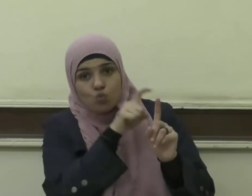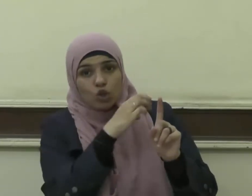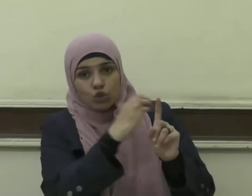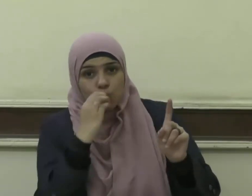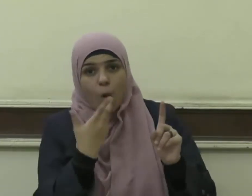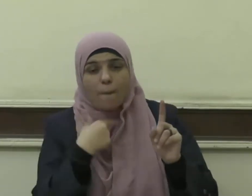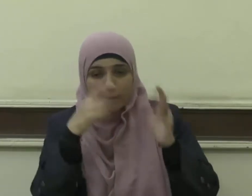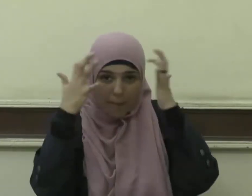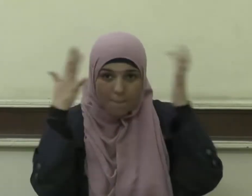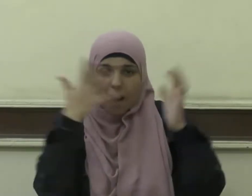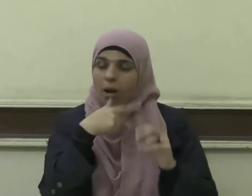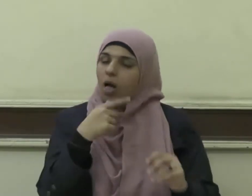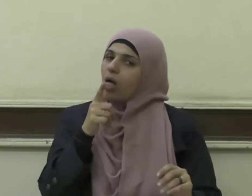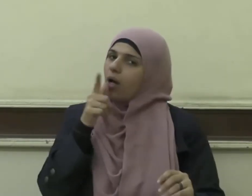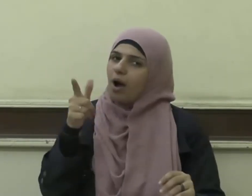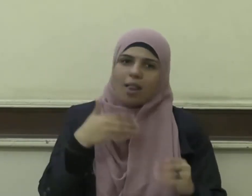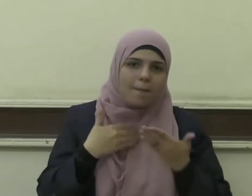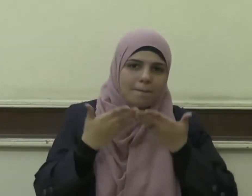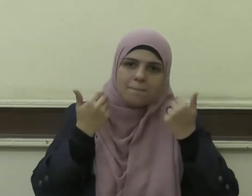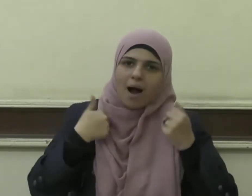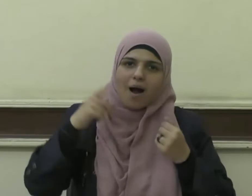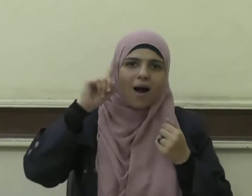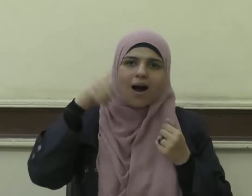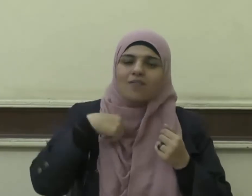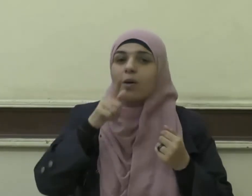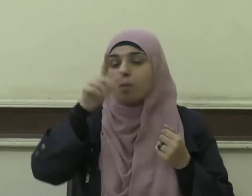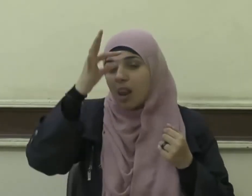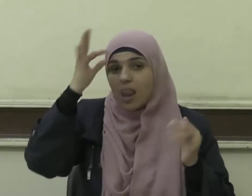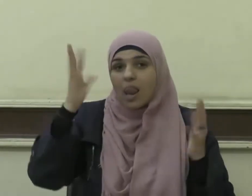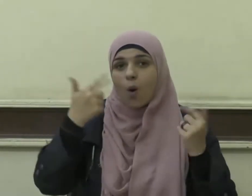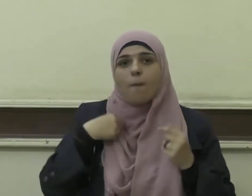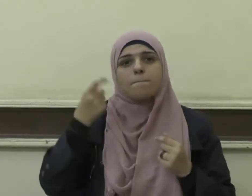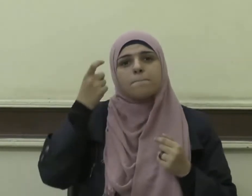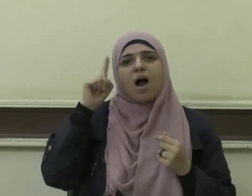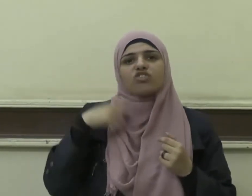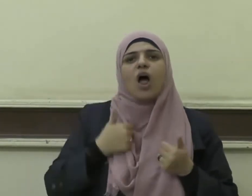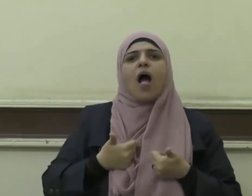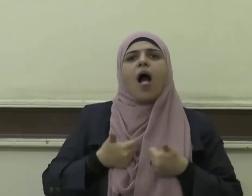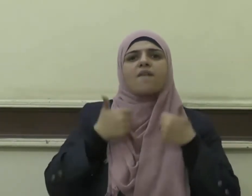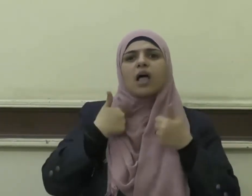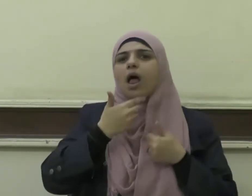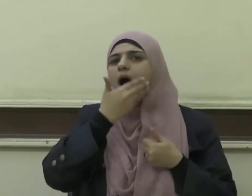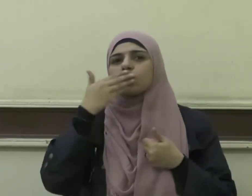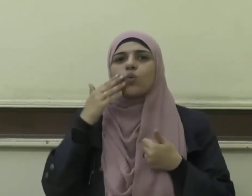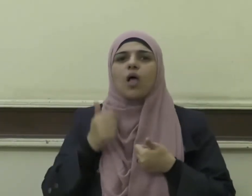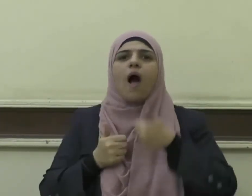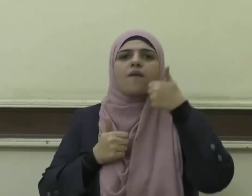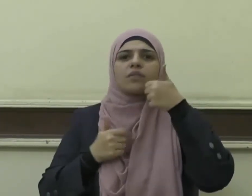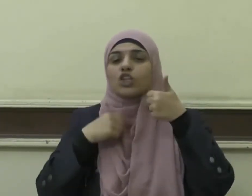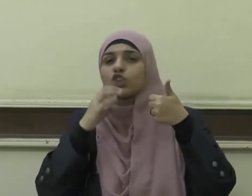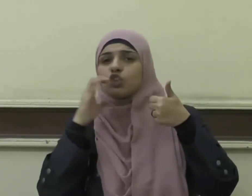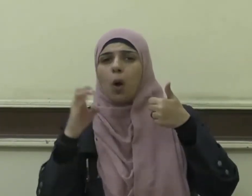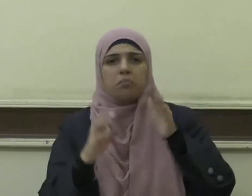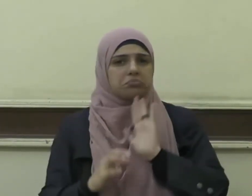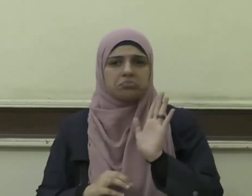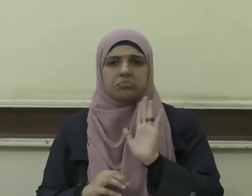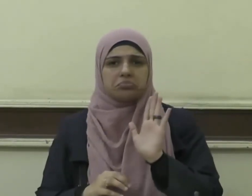فقال حتى أدري الفضل في سكوتي أم في الجواب وكان